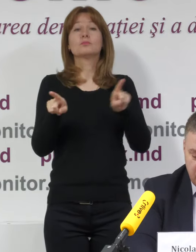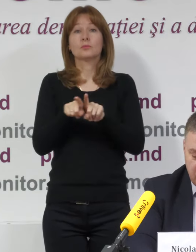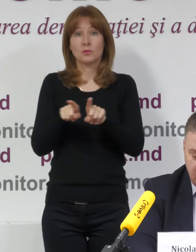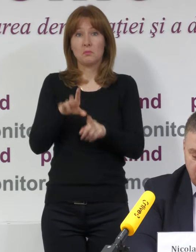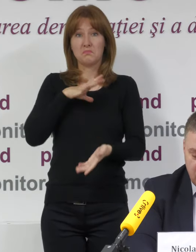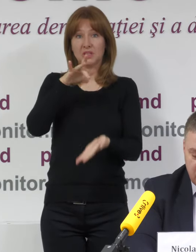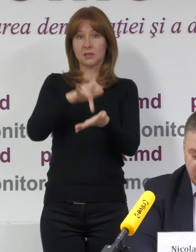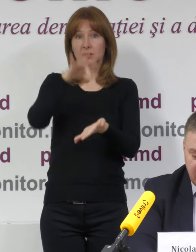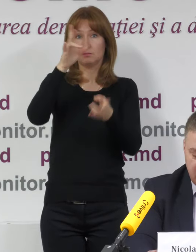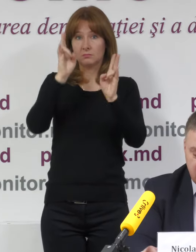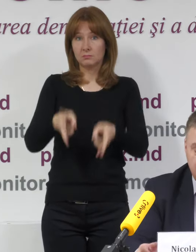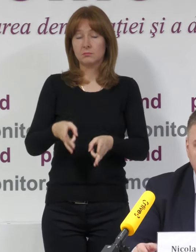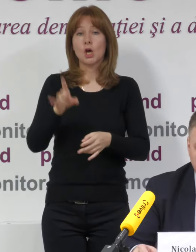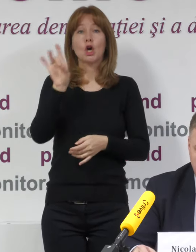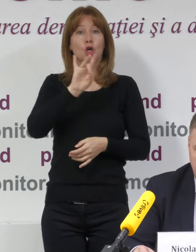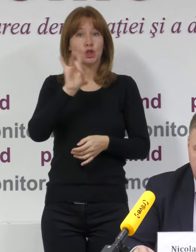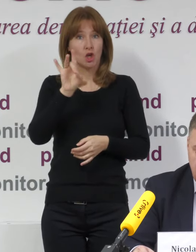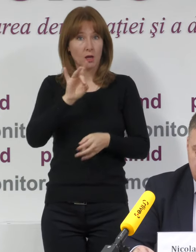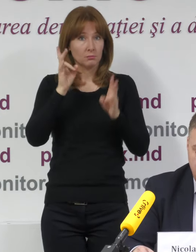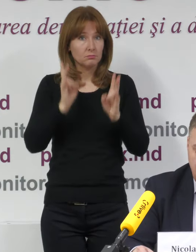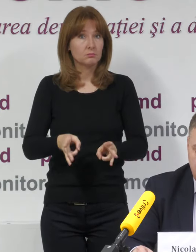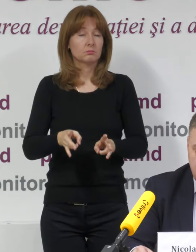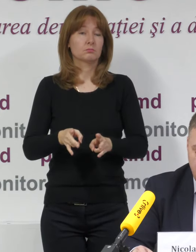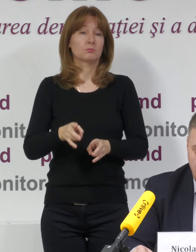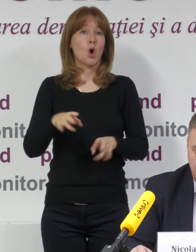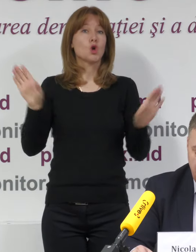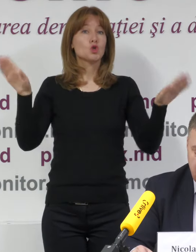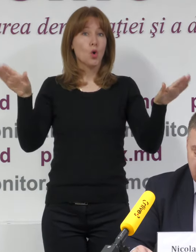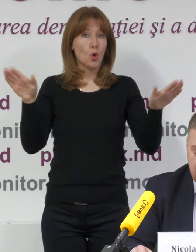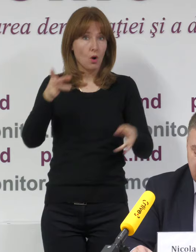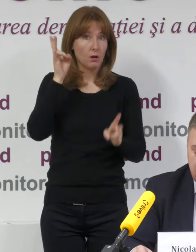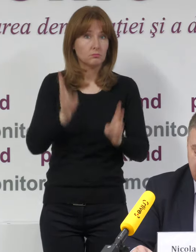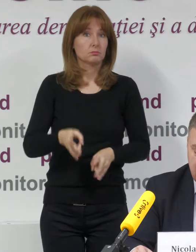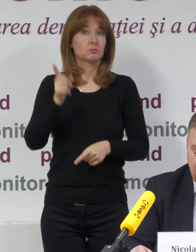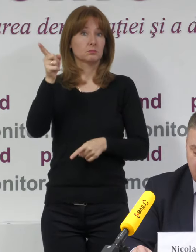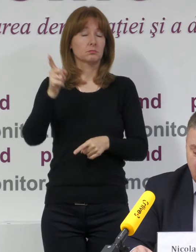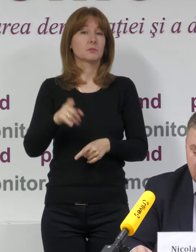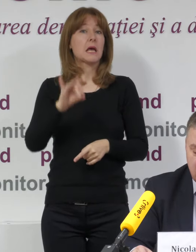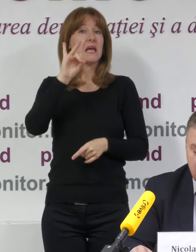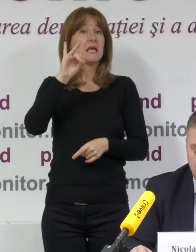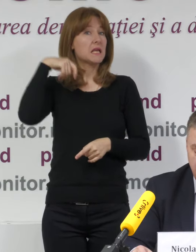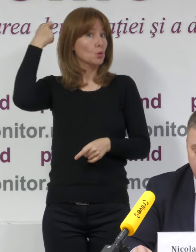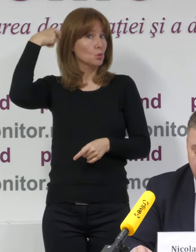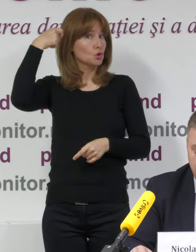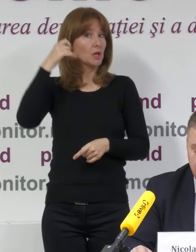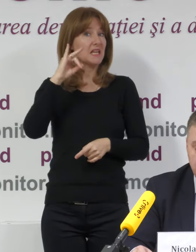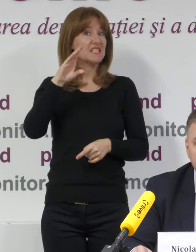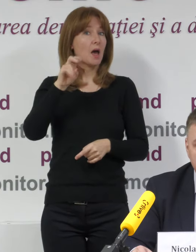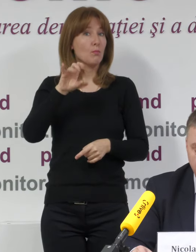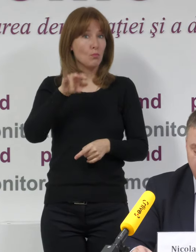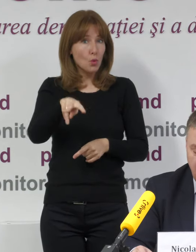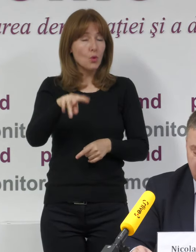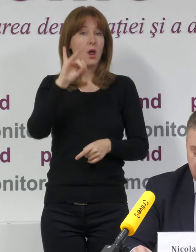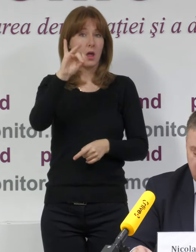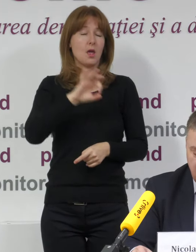centru Chișinău, Râșcan, Chișinău, în orașul Soroka, în Istanbul, Republica Turcia